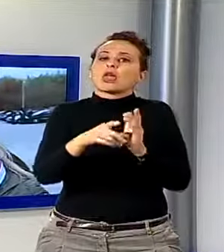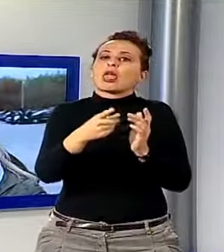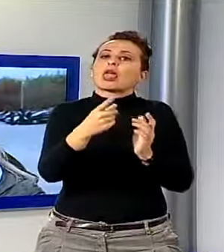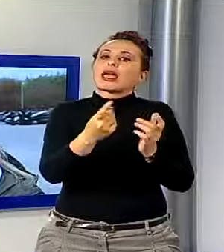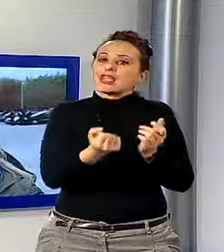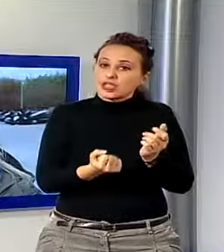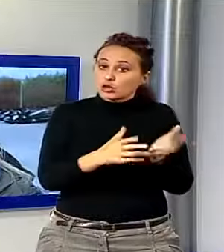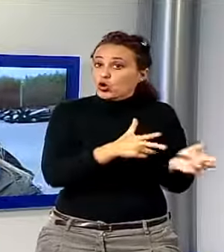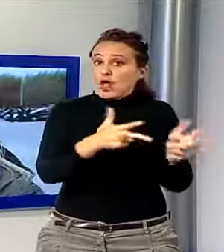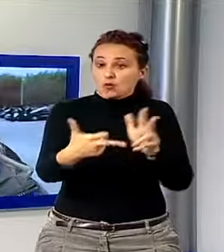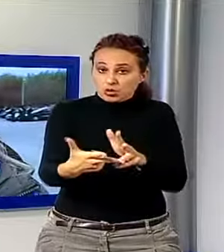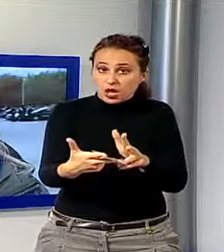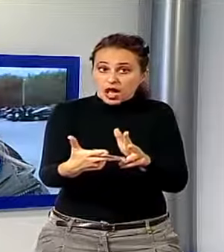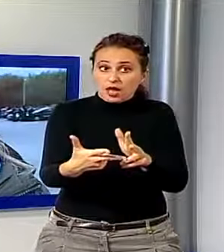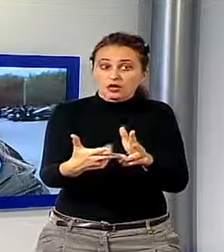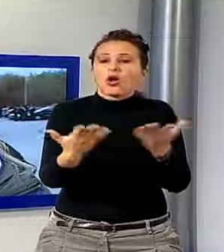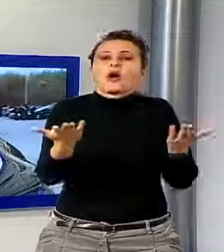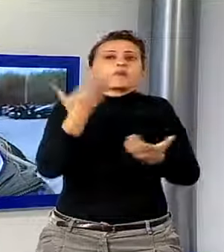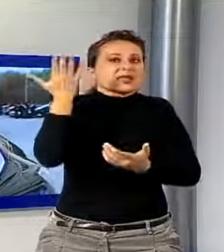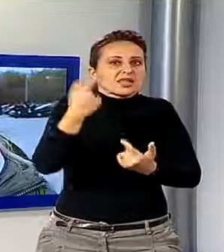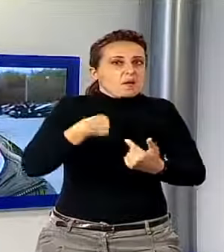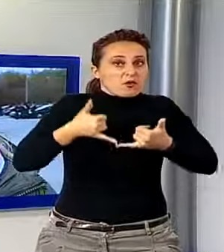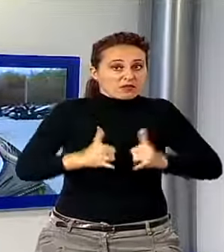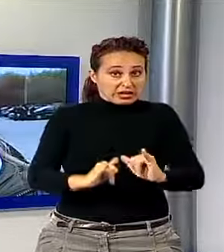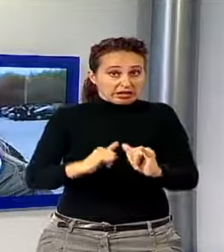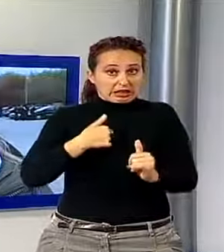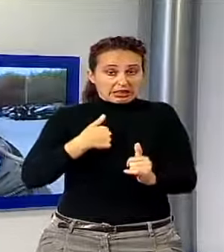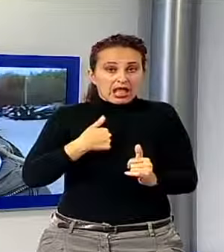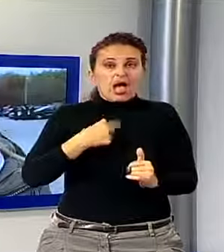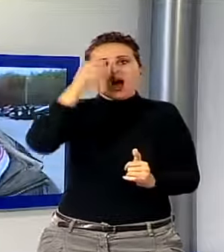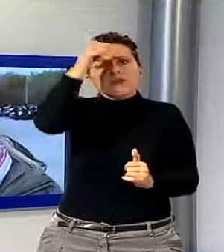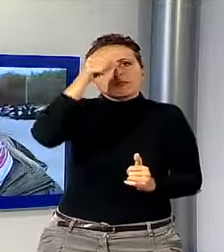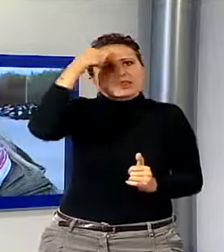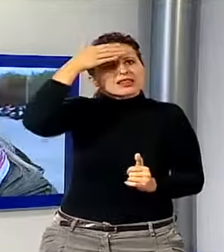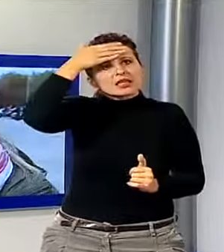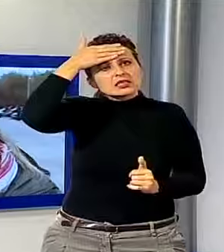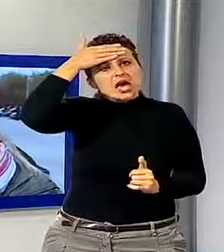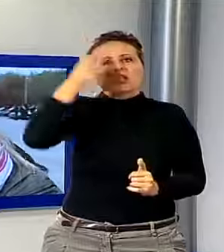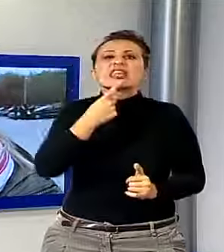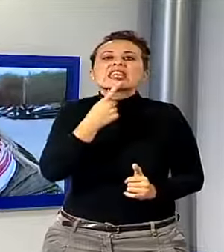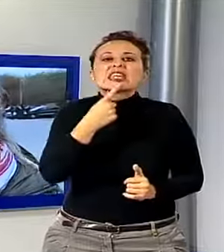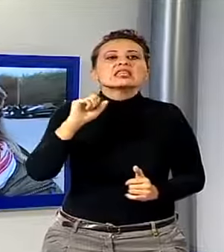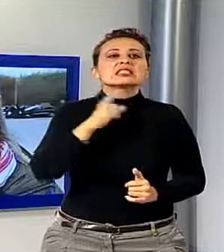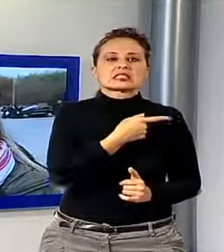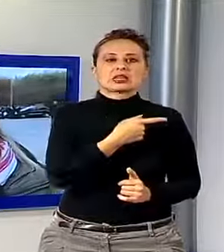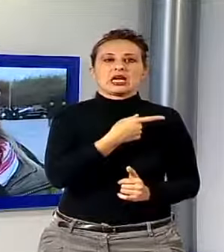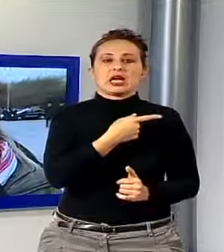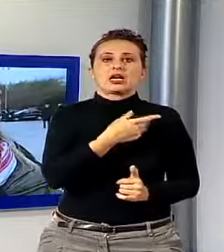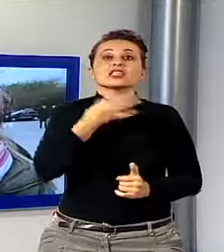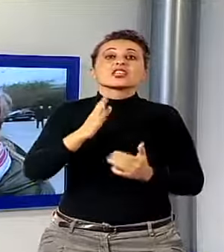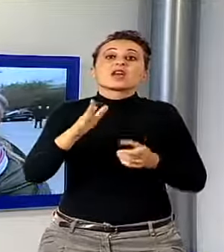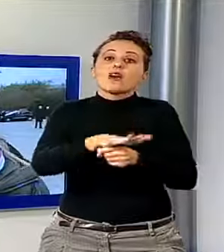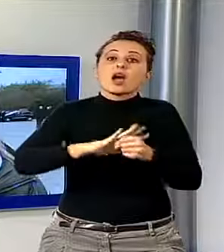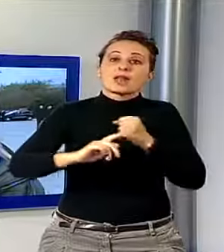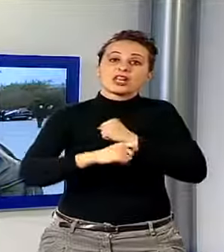voglio dire, mia figlia è stata battezzata dalla zia. Cioè questo ha un significato, al di là della